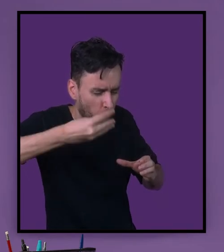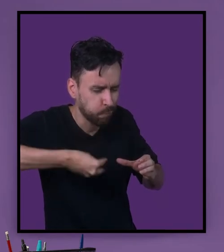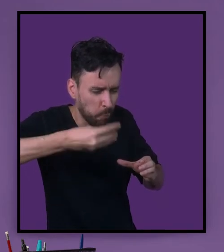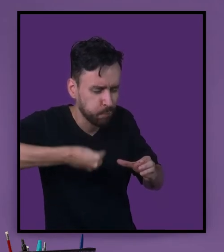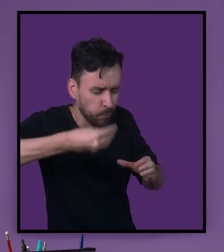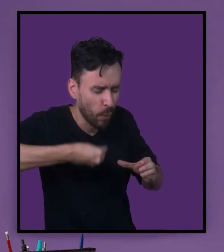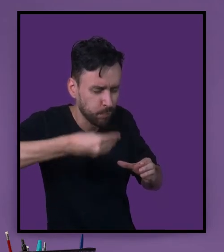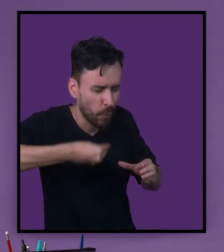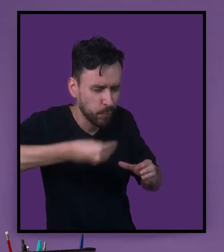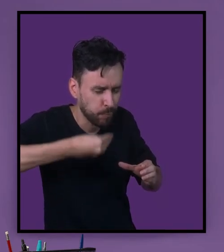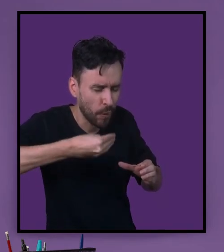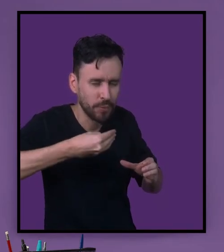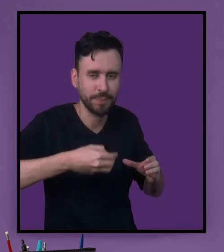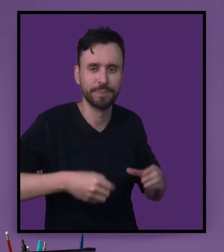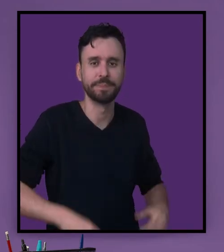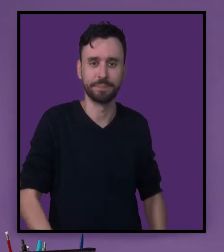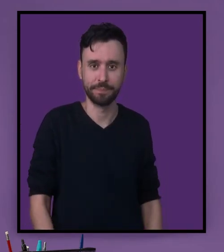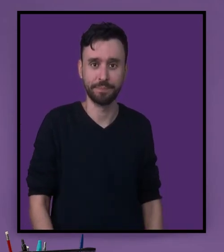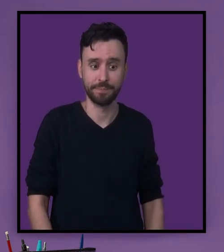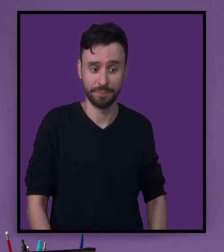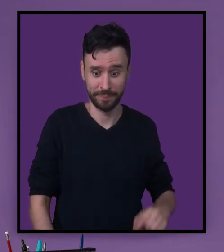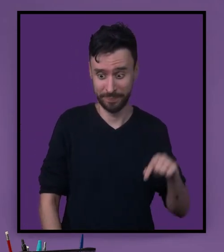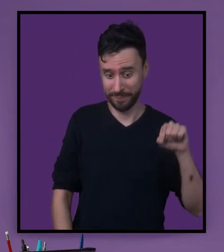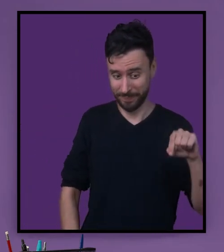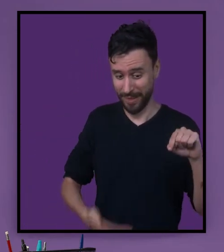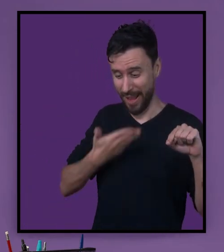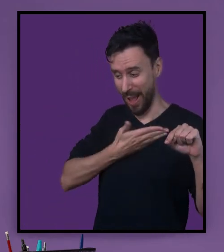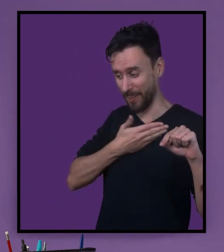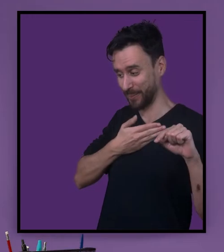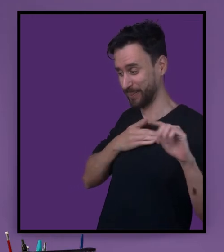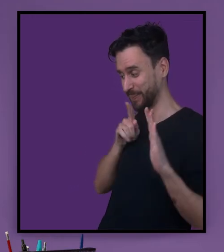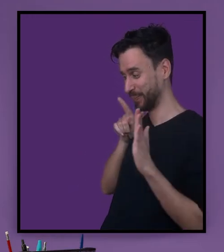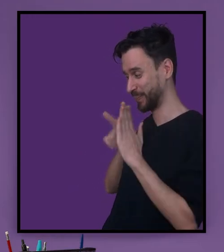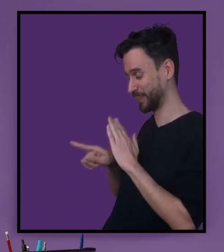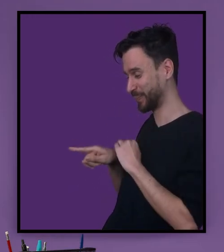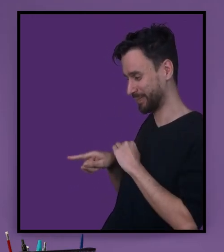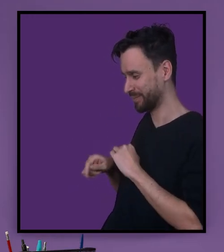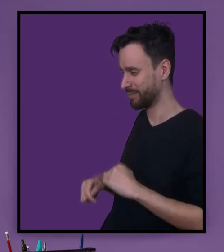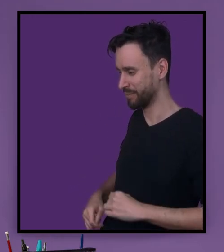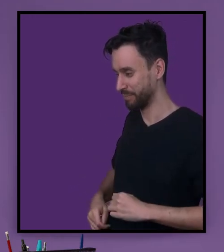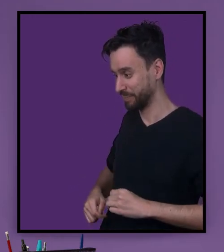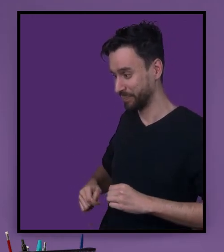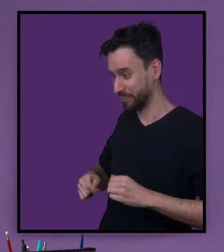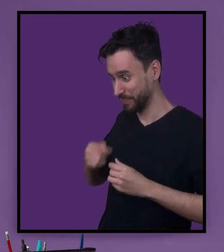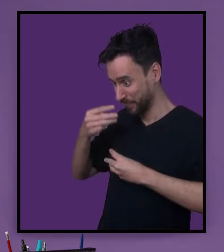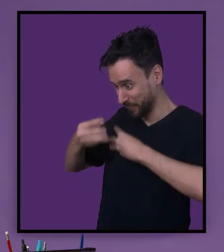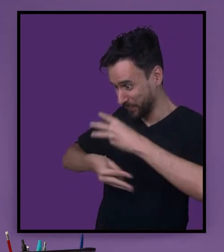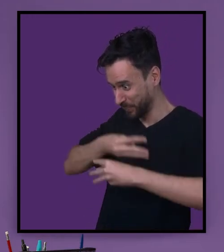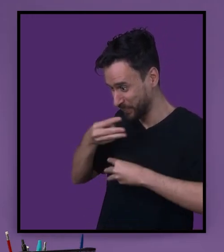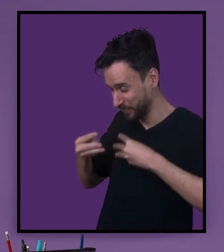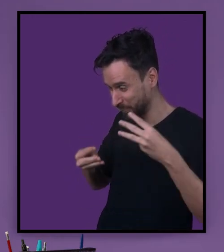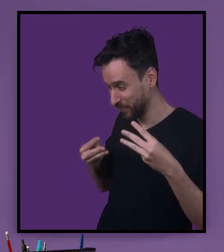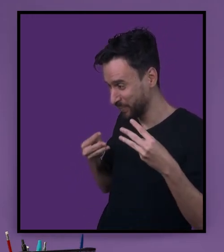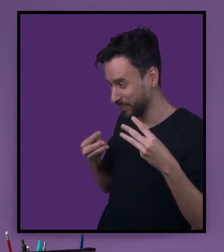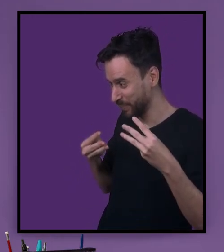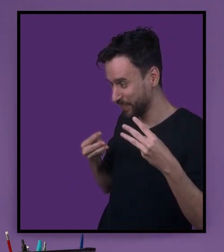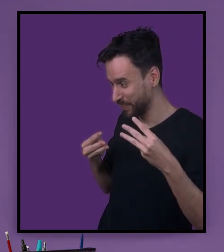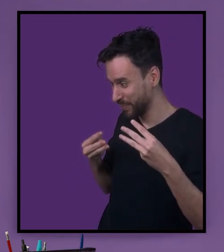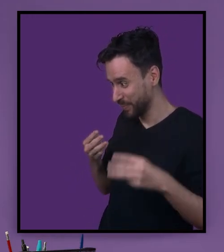O amigo que o convidou pergunta Essa macarronada gostou?